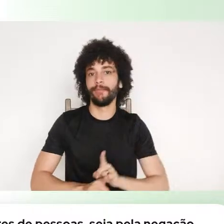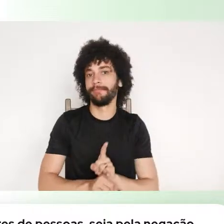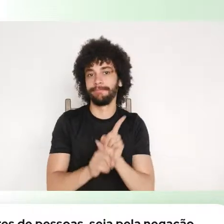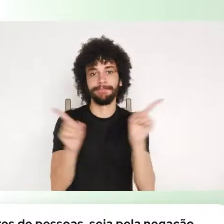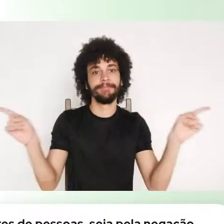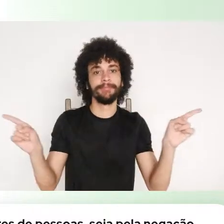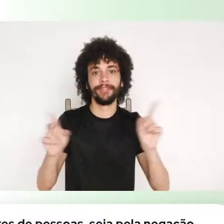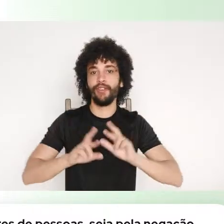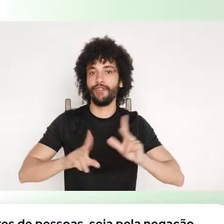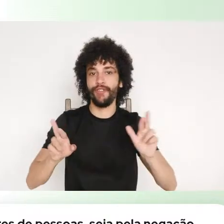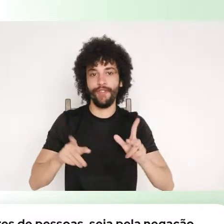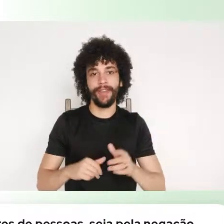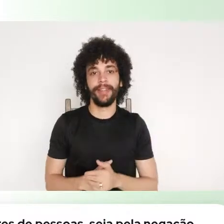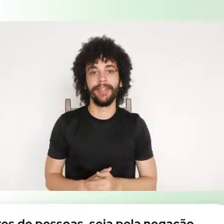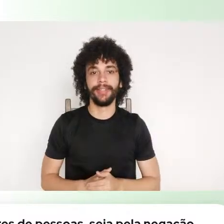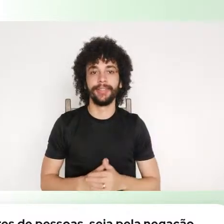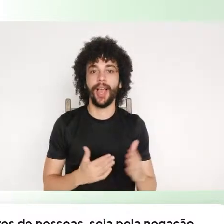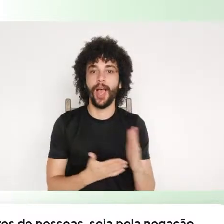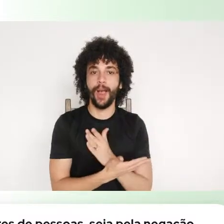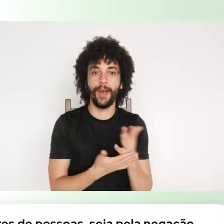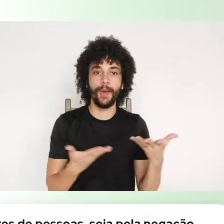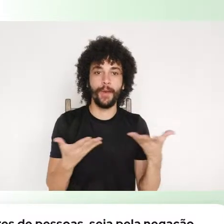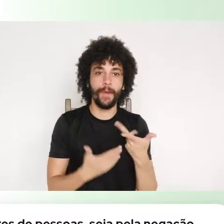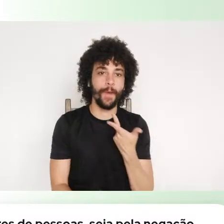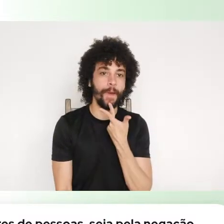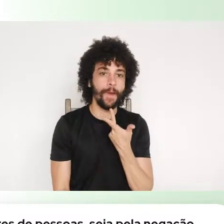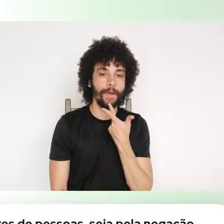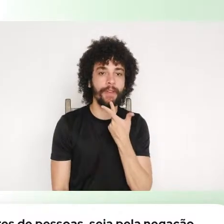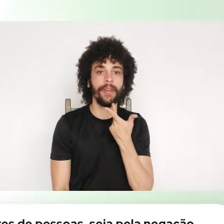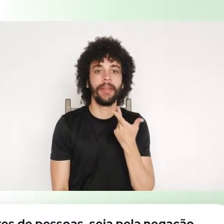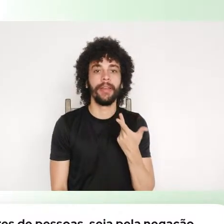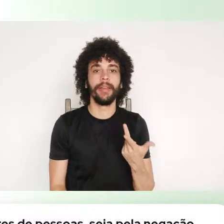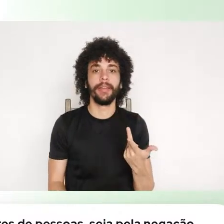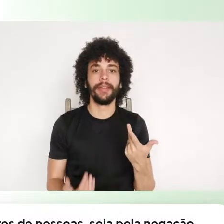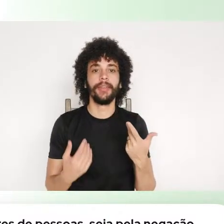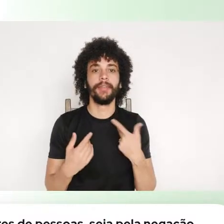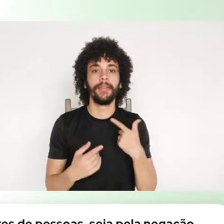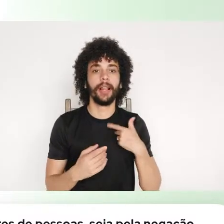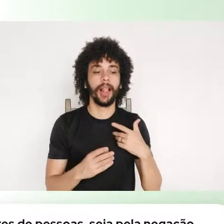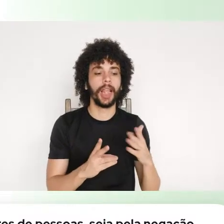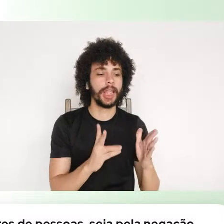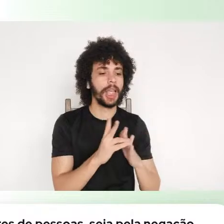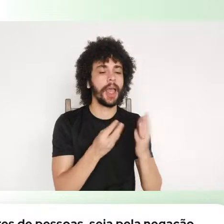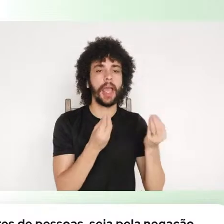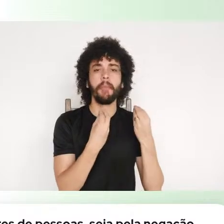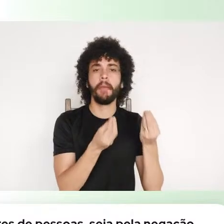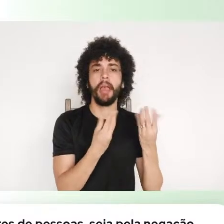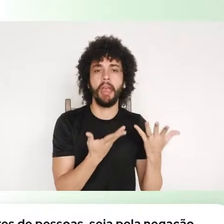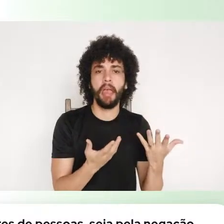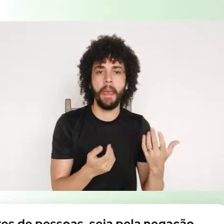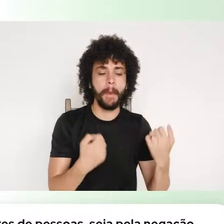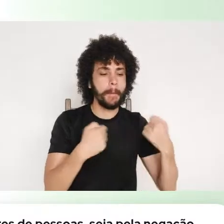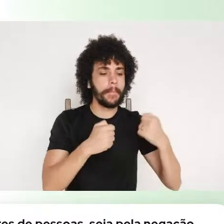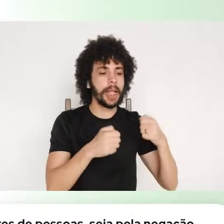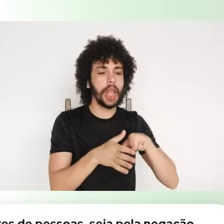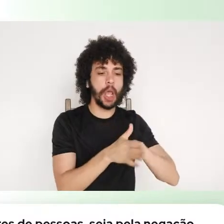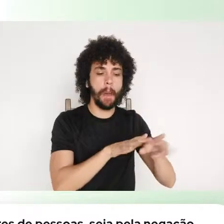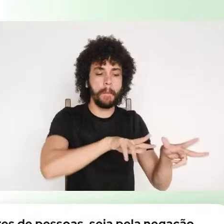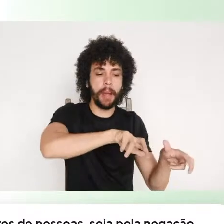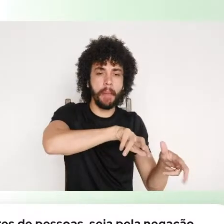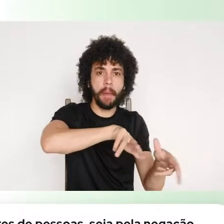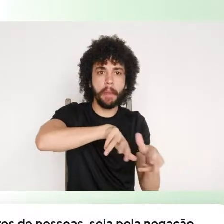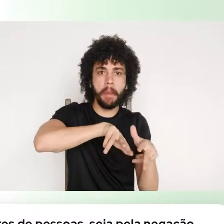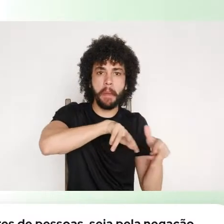indígenas, aqueles hoje que dizem para que terra indígena, nós temos que fazer mineração nas terras indígenas,